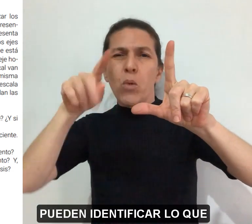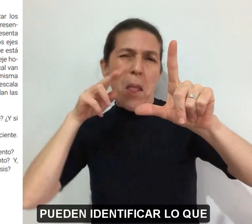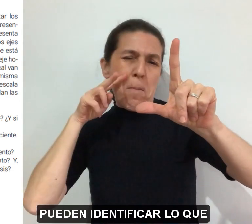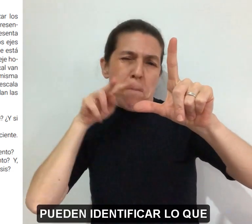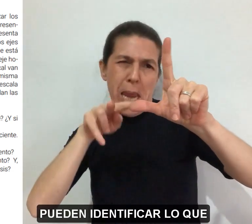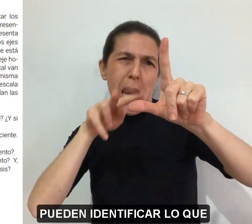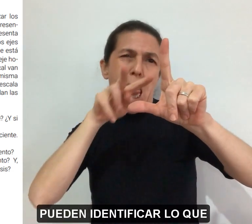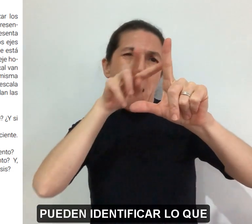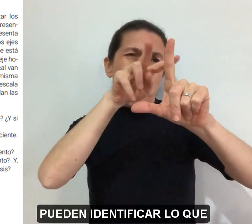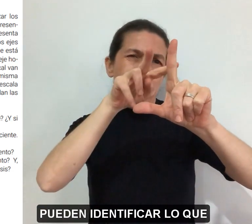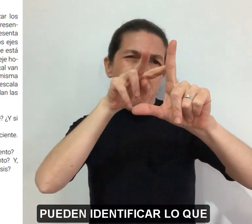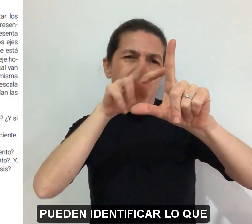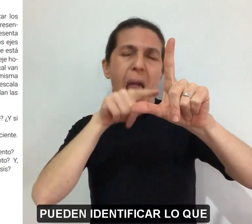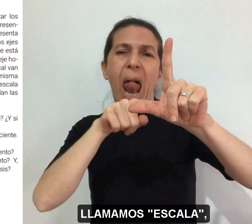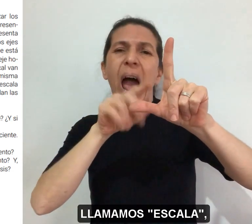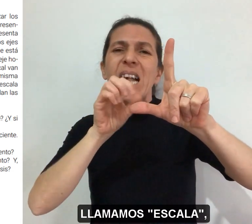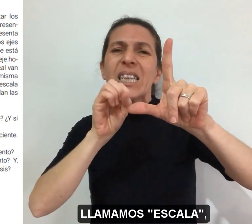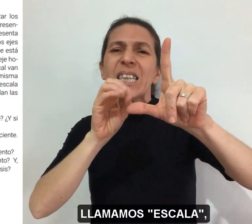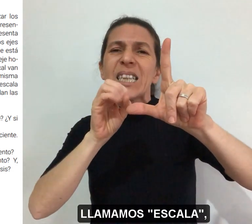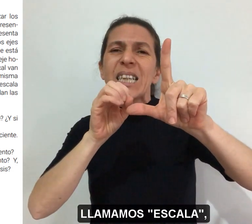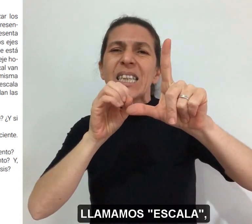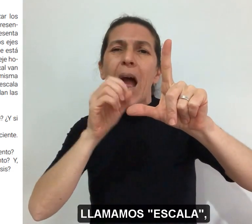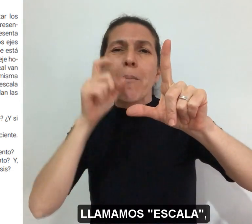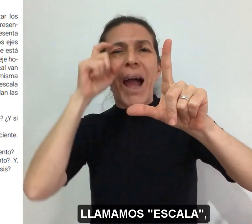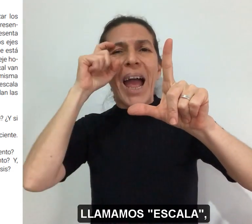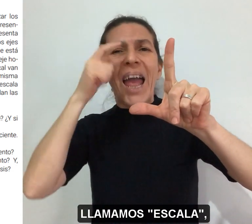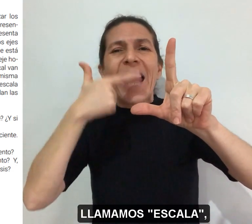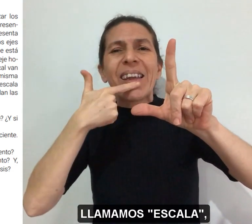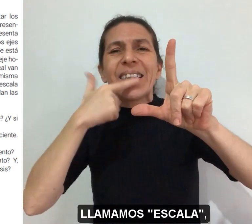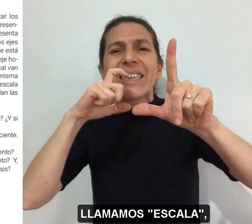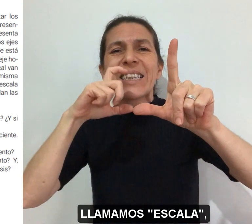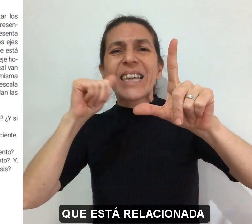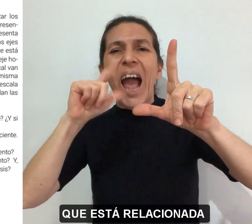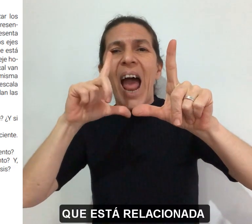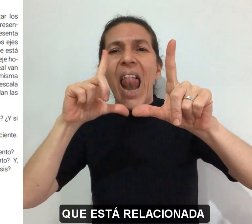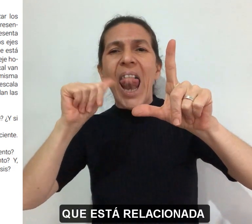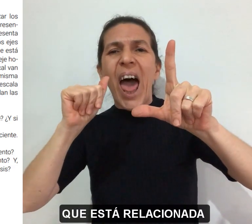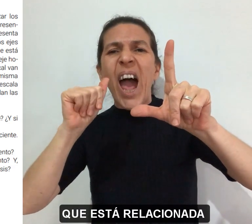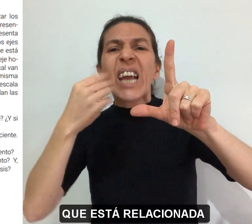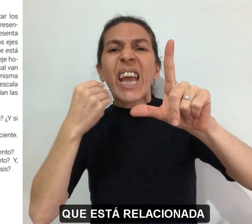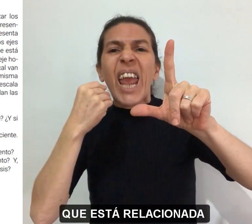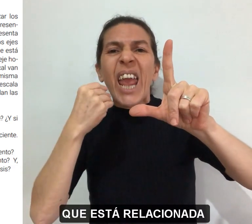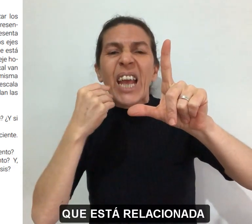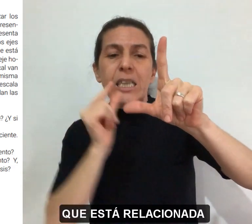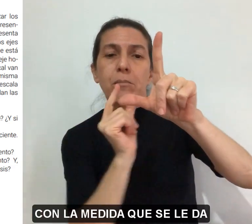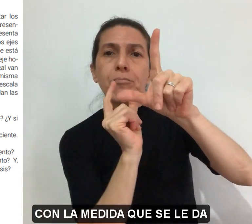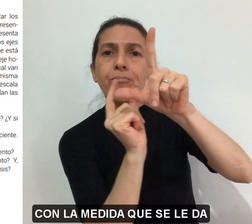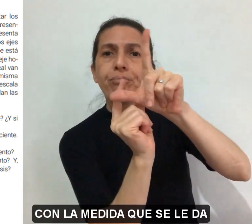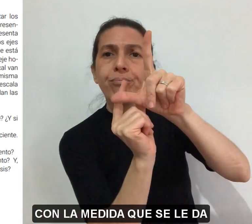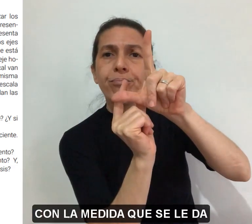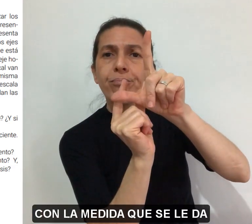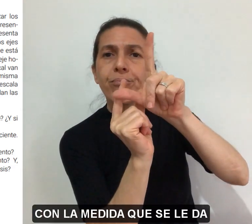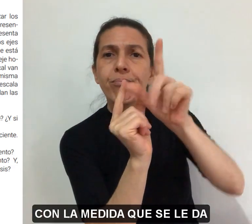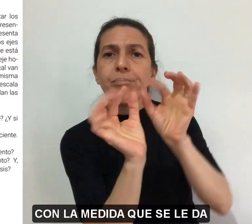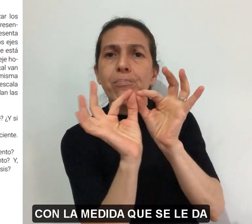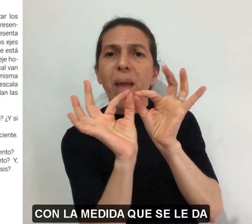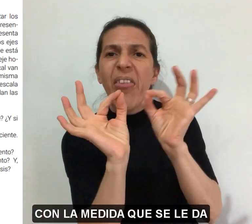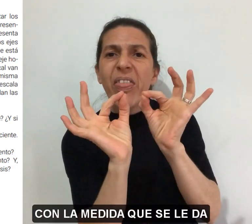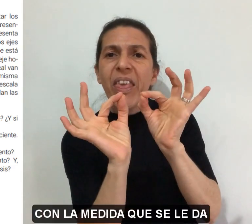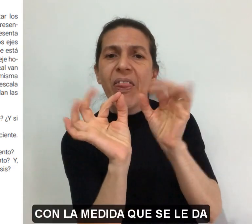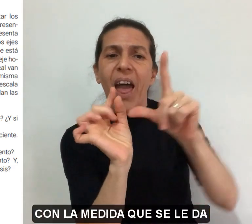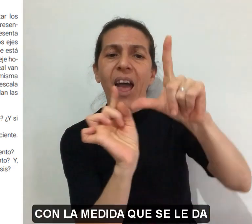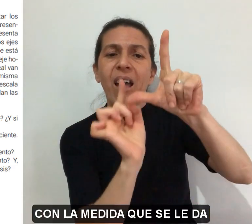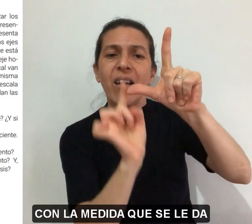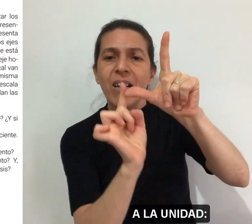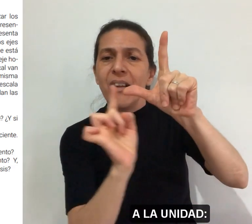identificar lo que llamamos escala, que está relacionada con la medida